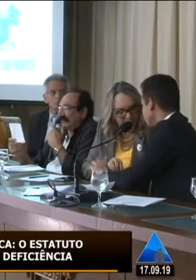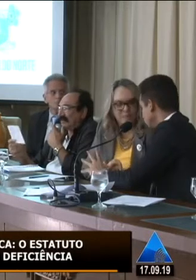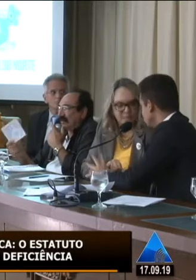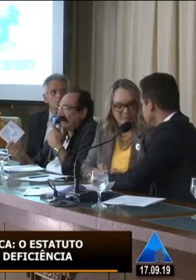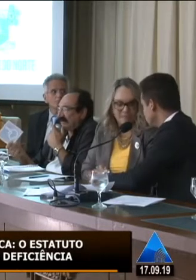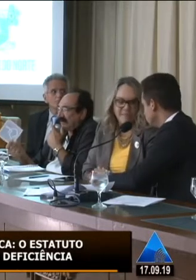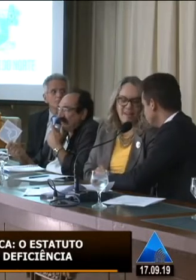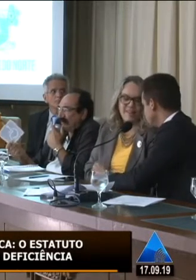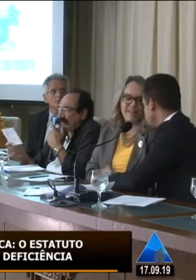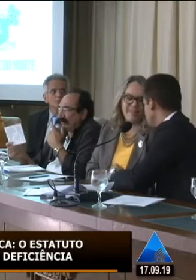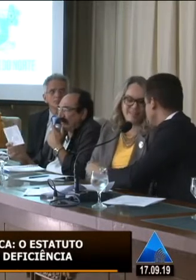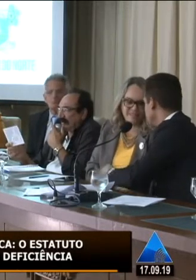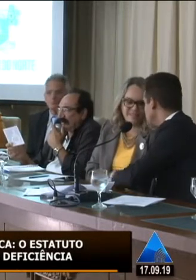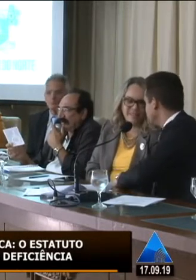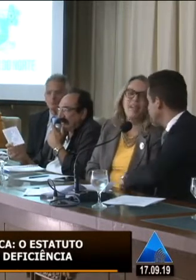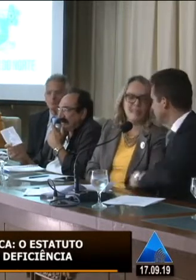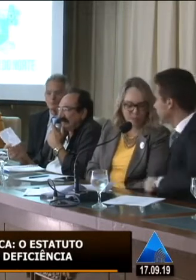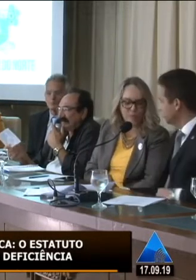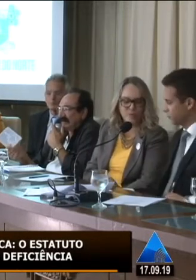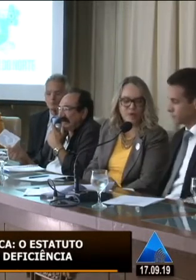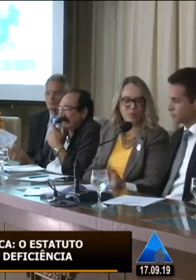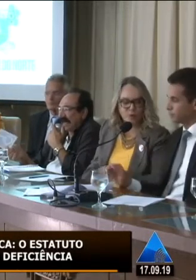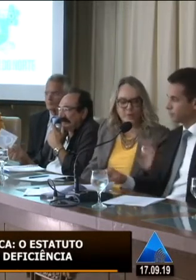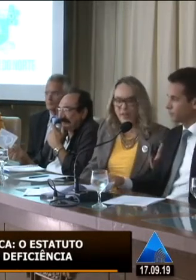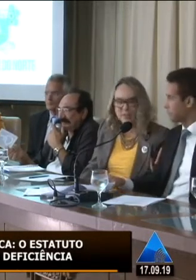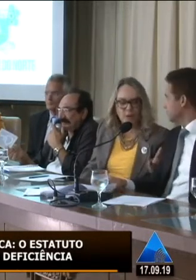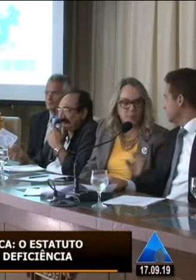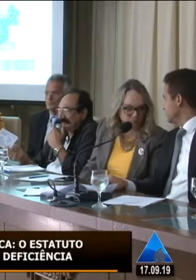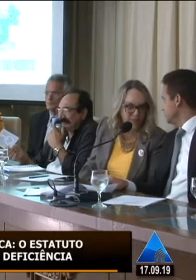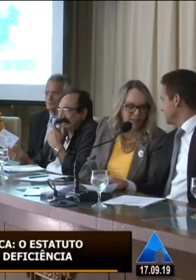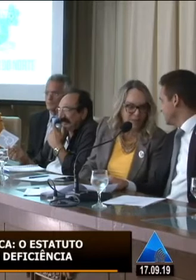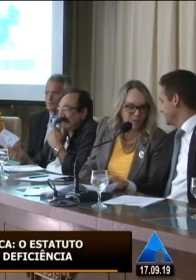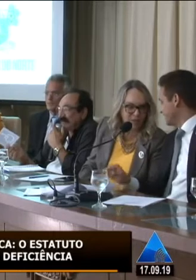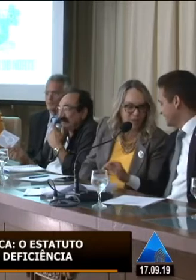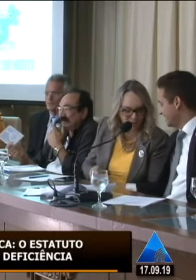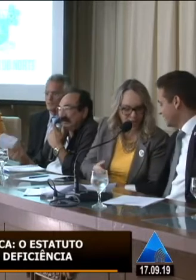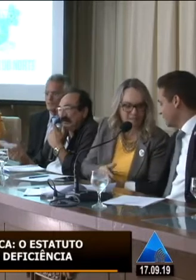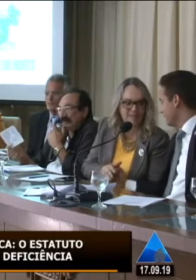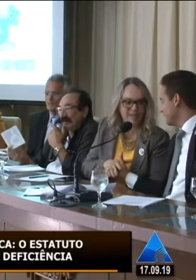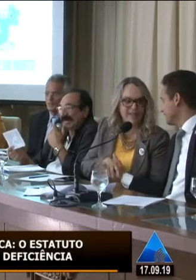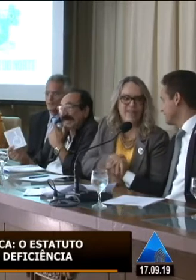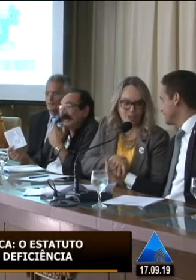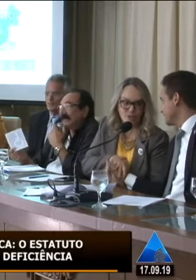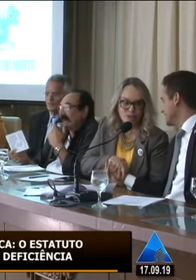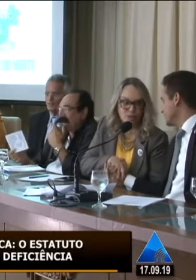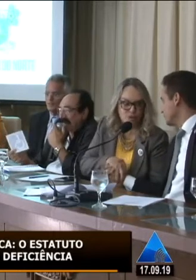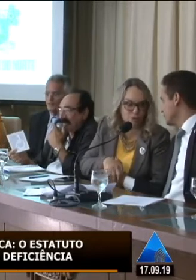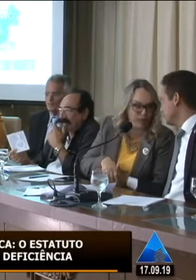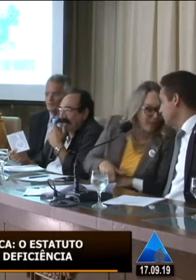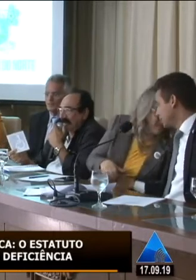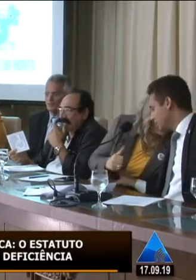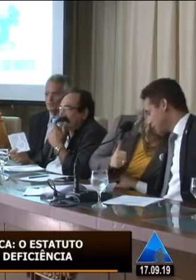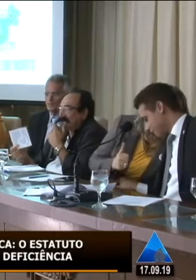com esse símbolo, com certeza vai ser multado. Isso aqui foi substituído por uma credencial,